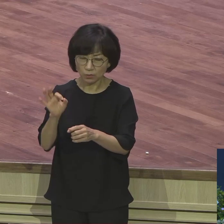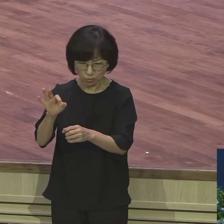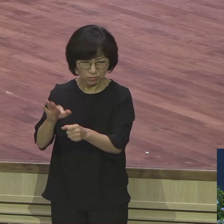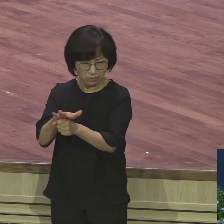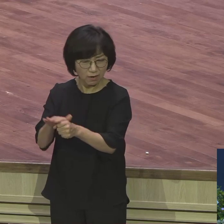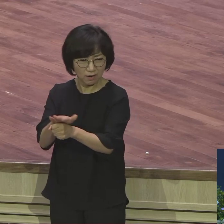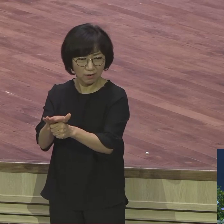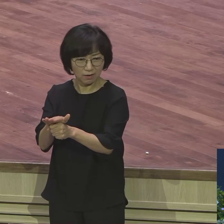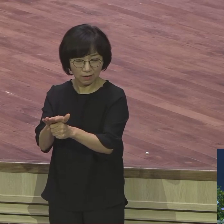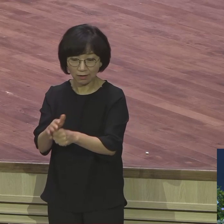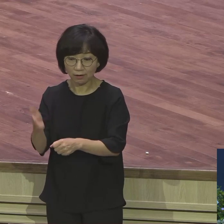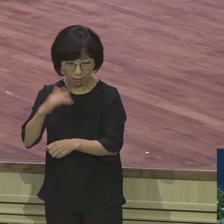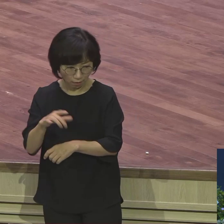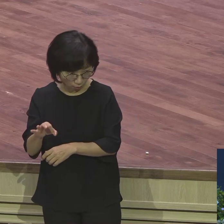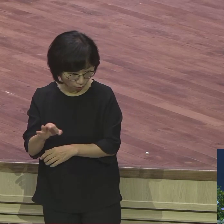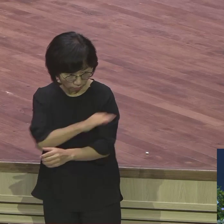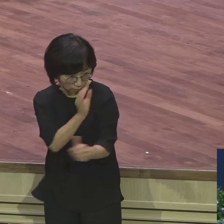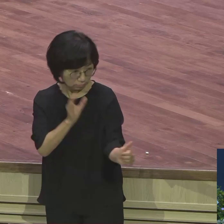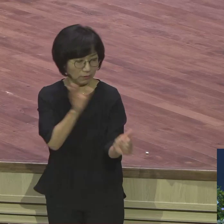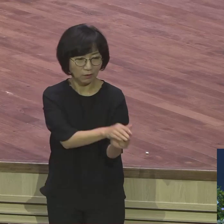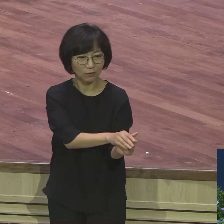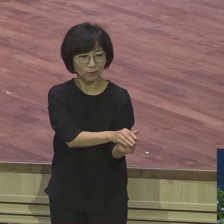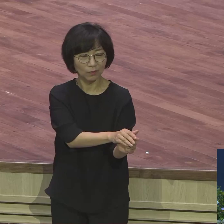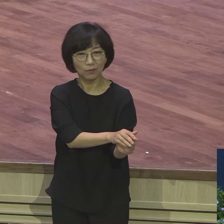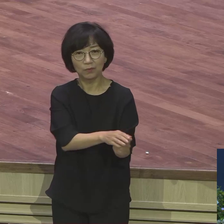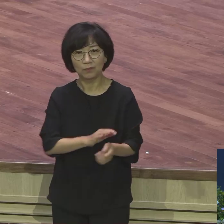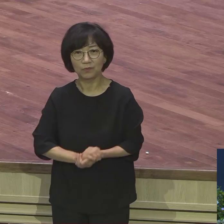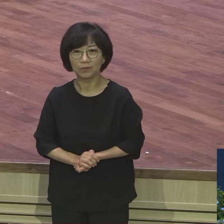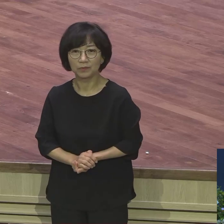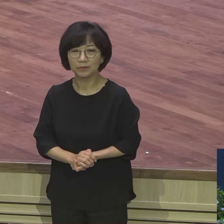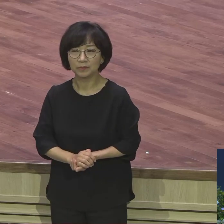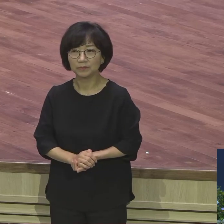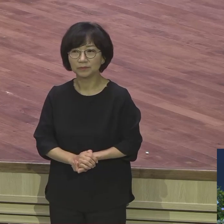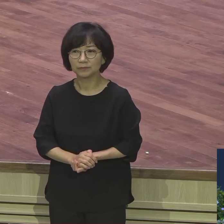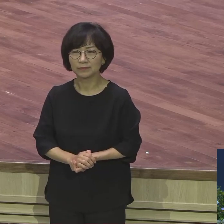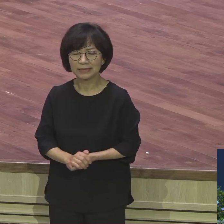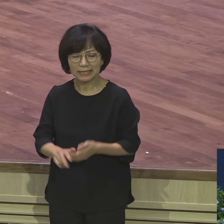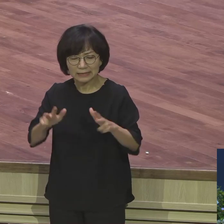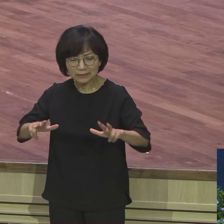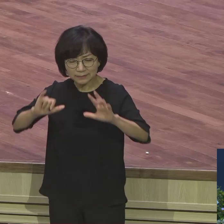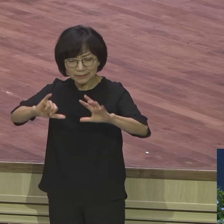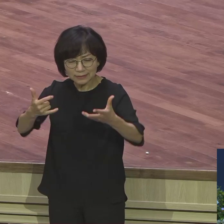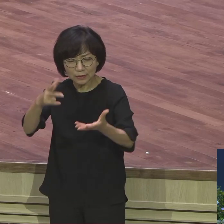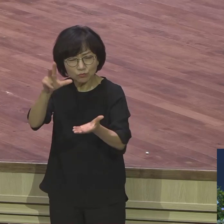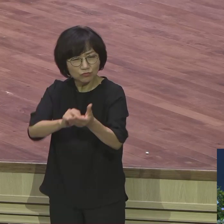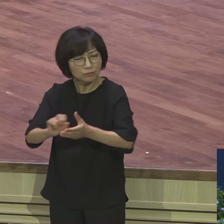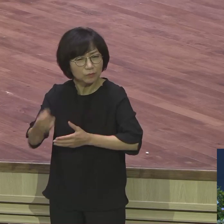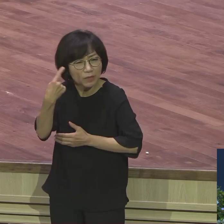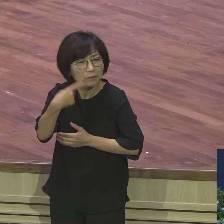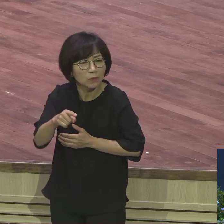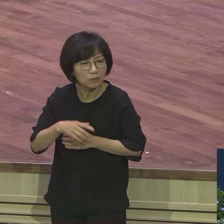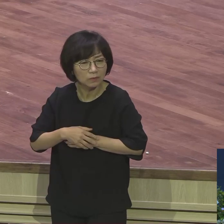뿌린데 이 돈 때문에 말이에요 돈 문제가 다 오는 거예요 이 세상에 돈 때문에 돈 때문에